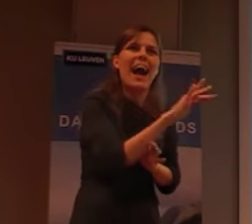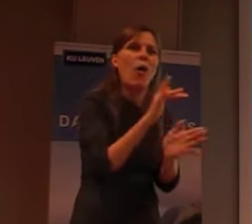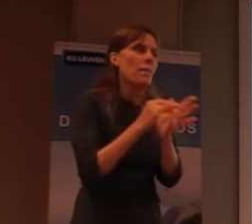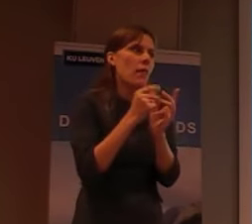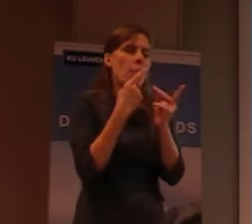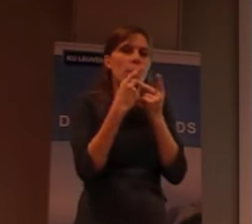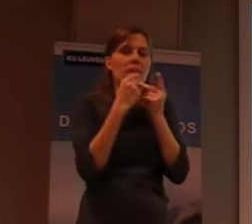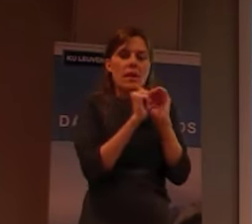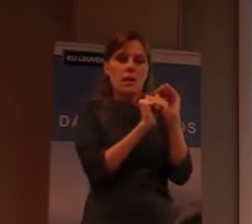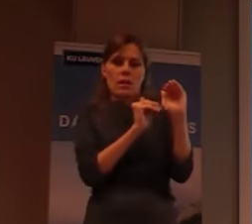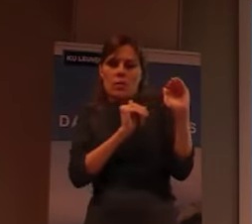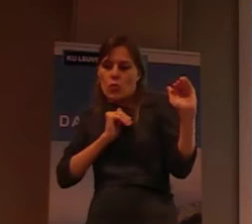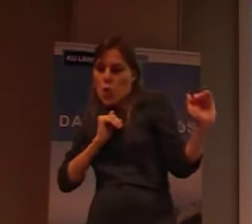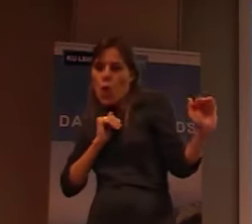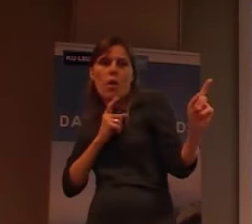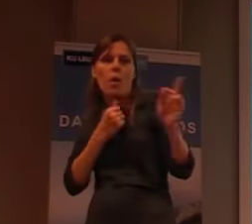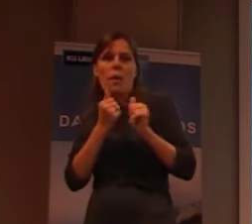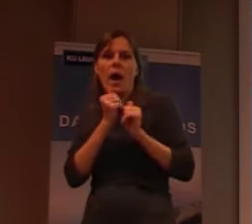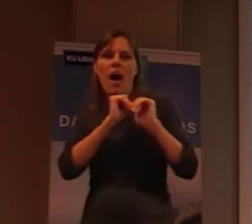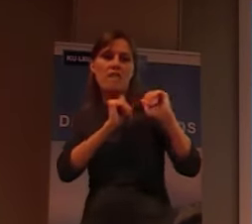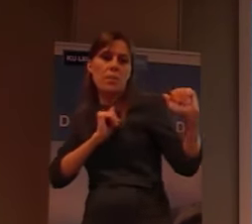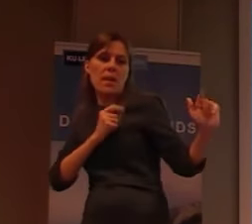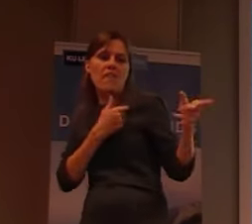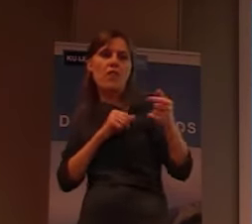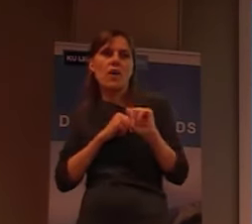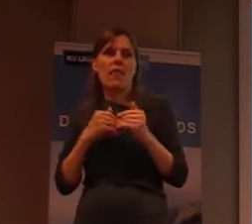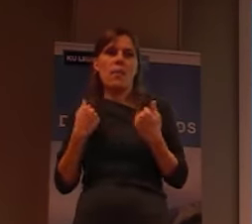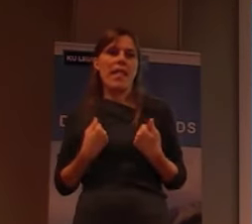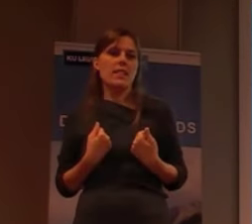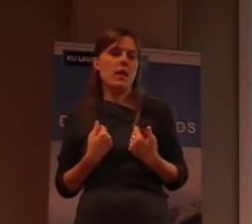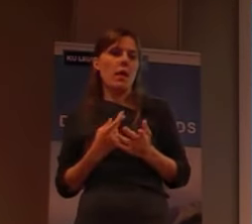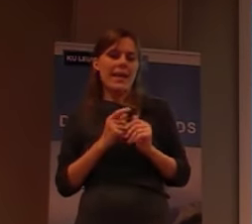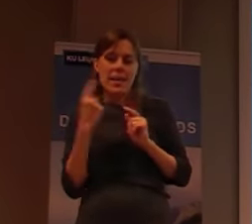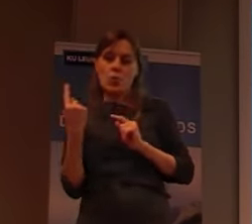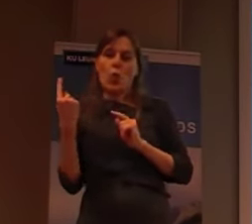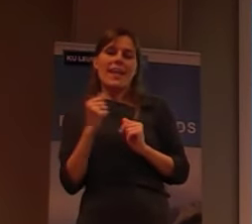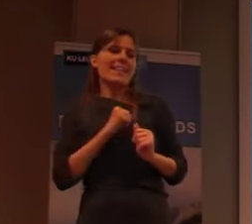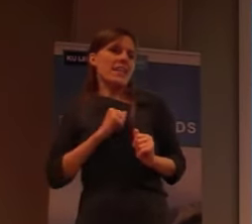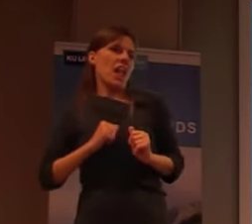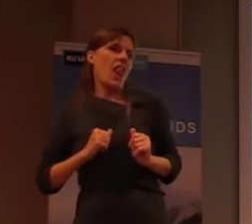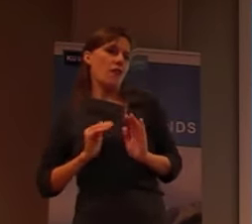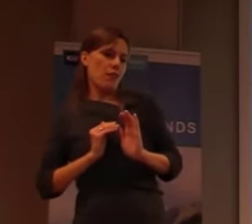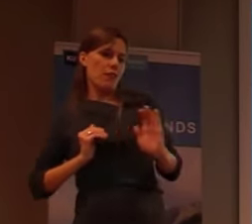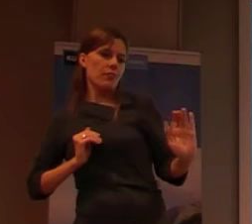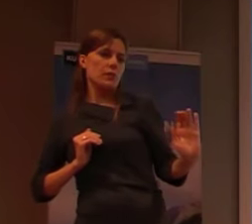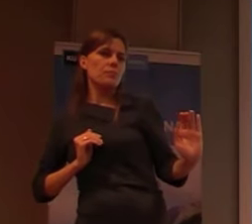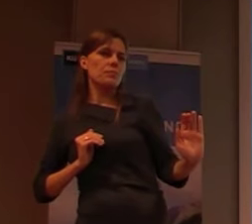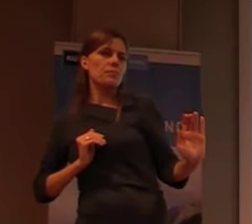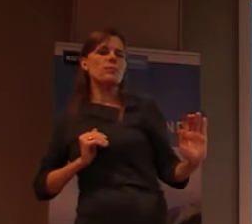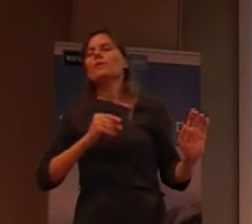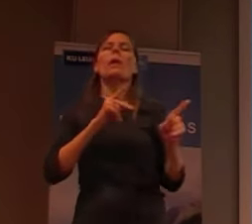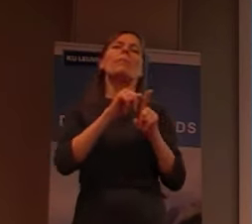zoveel mogelijk, van de bevolking, zich te verwerken. Dus, die isoleren zichzelf. Dus, dat betekent, dat je als